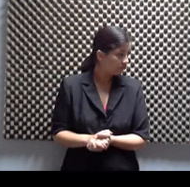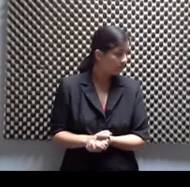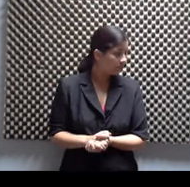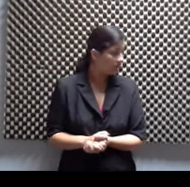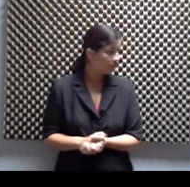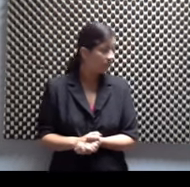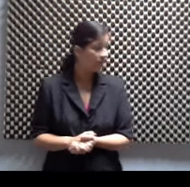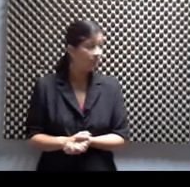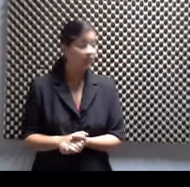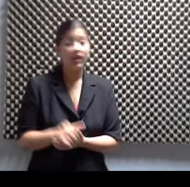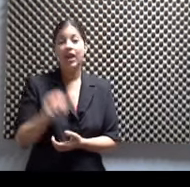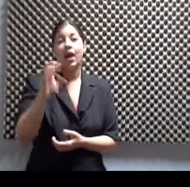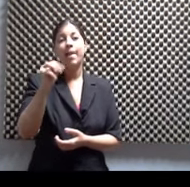El múcaro es de 2000.